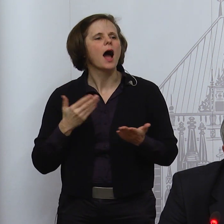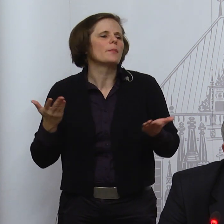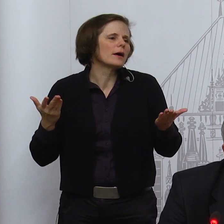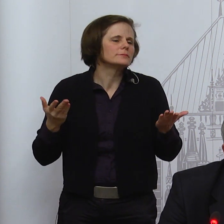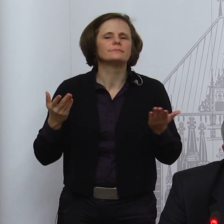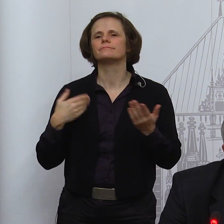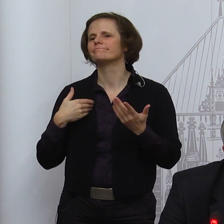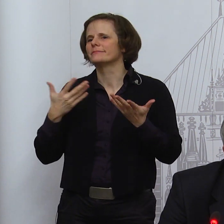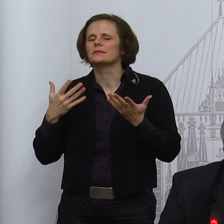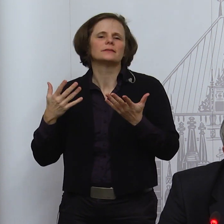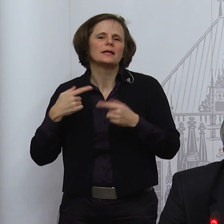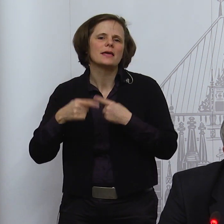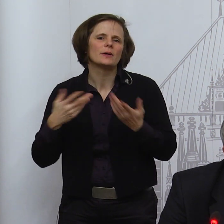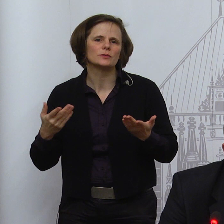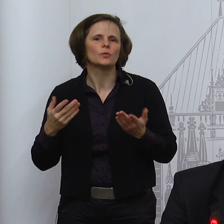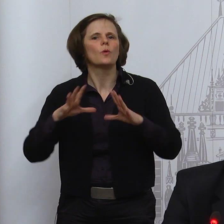Gesetzen so und ist hier nicht anders.